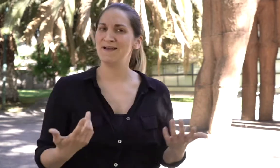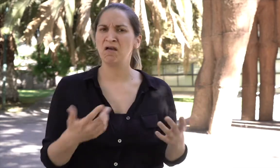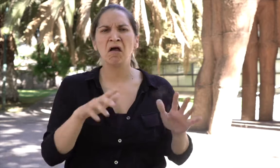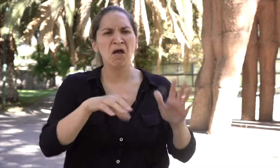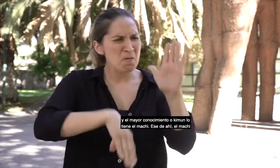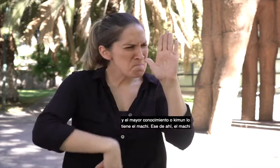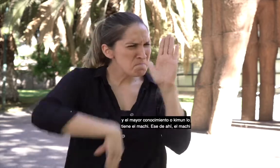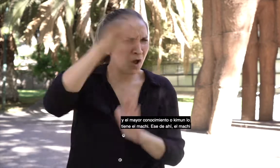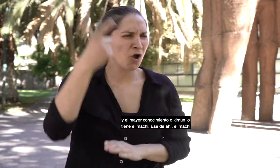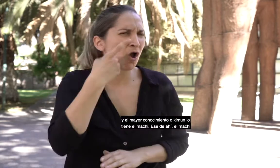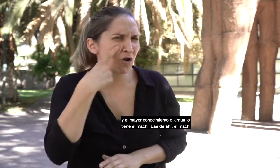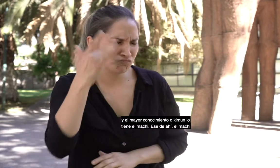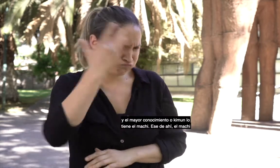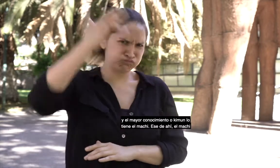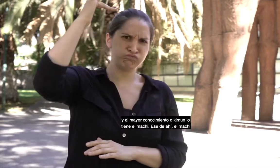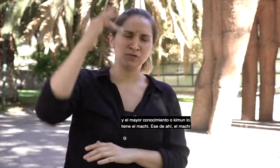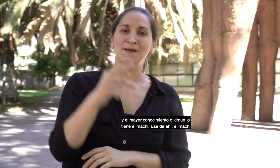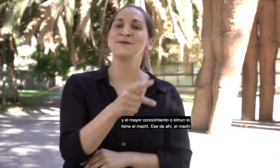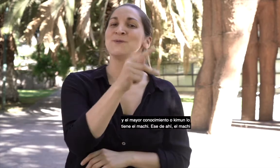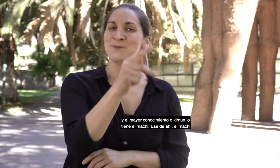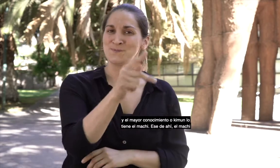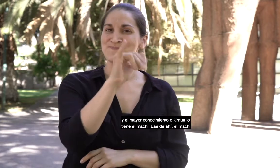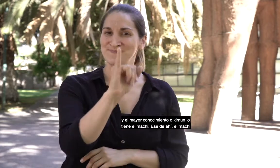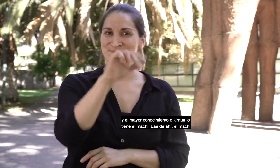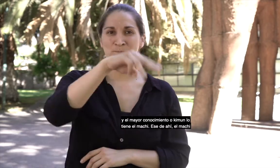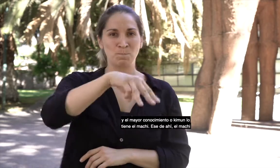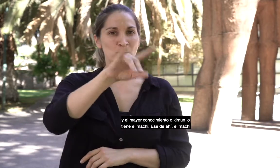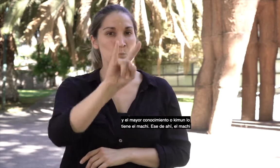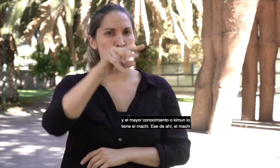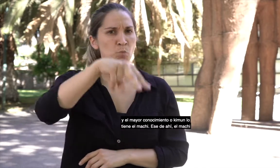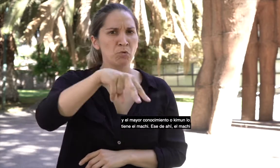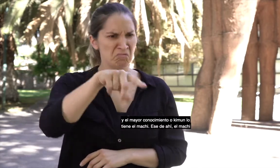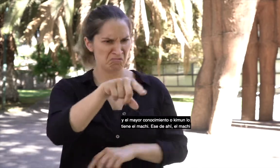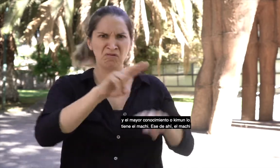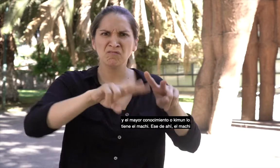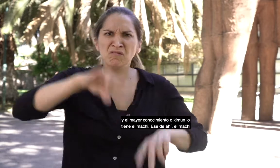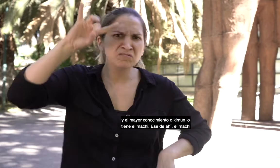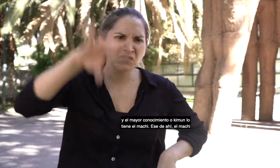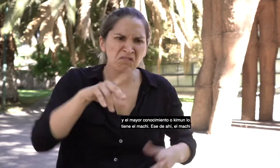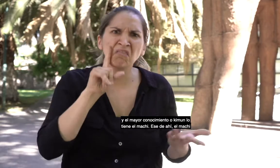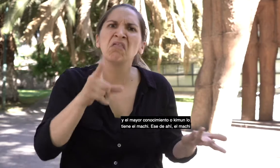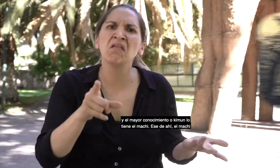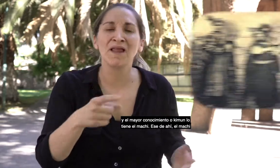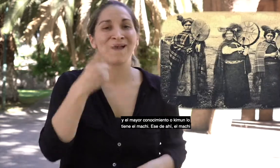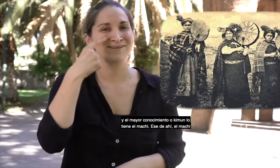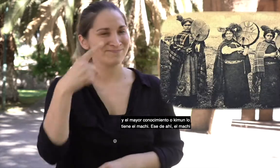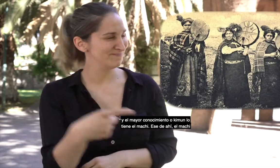Y el mayor conocimiento, o Ki-moon, lo tiene el machi. Ese de ahí,